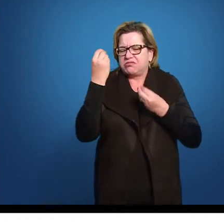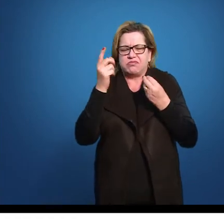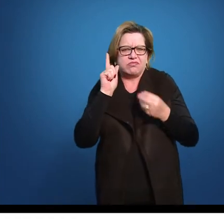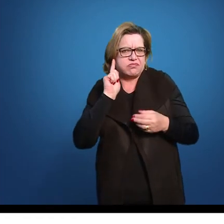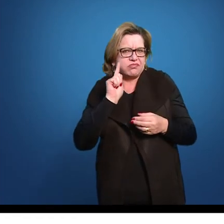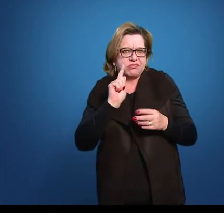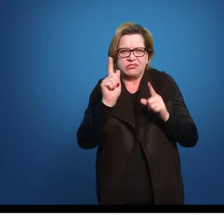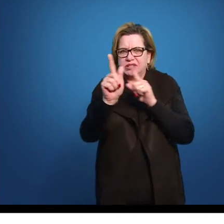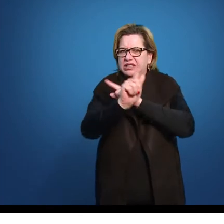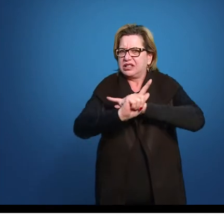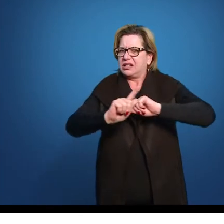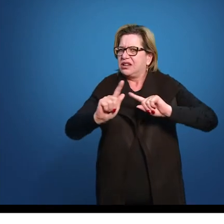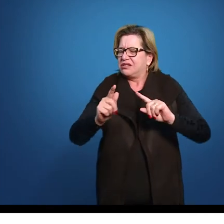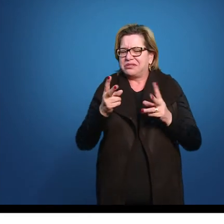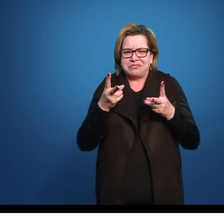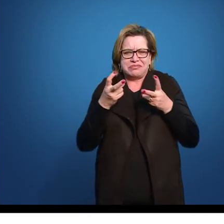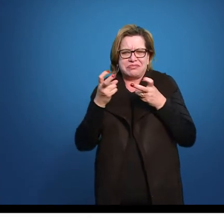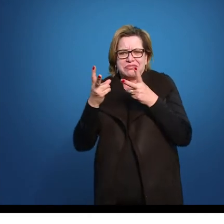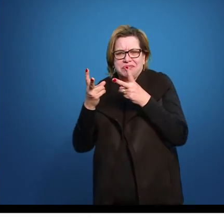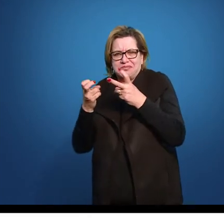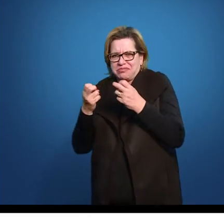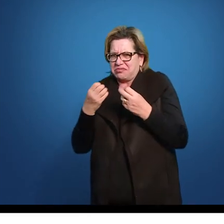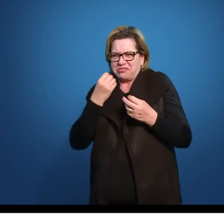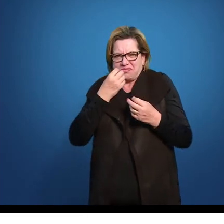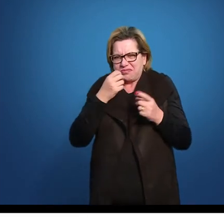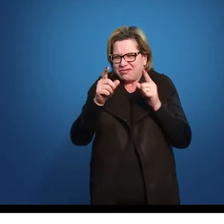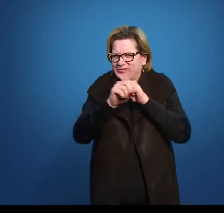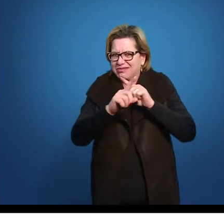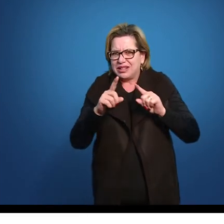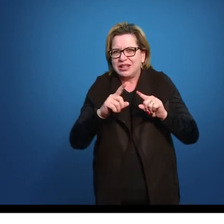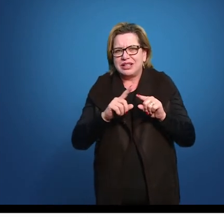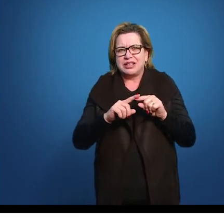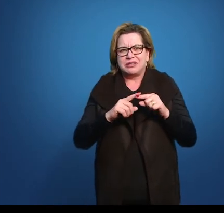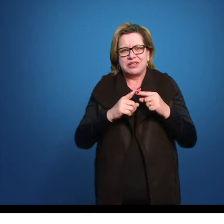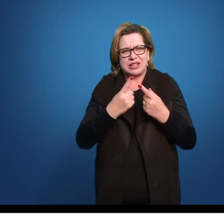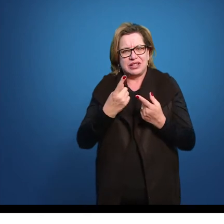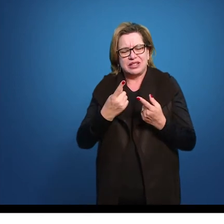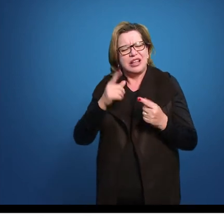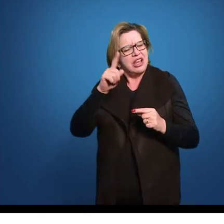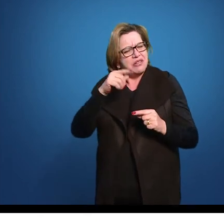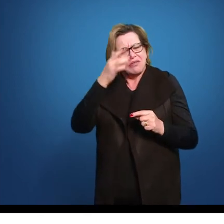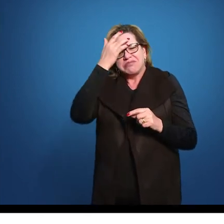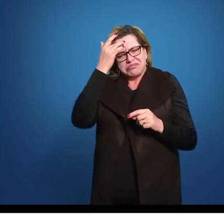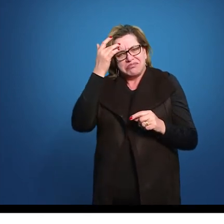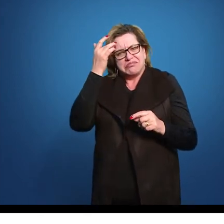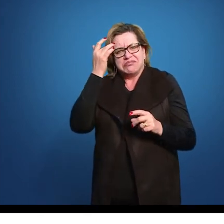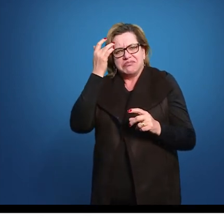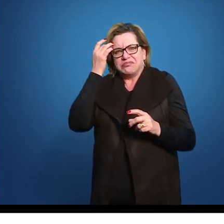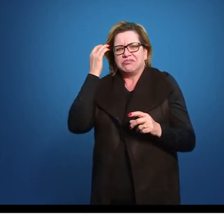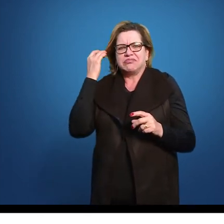uma coisa positiva Ele não vê essa Mestiçagem de forma positiva Ele é um cara do seu tempo Ele é um cara